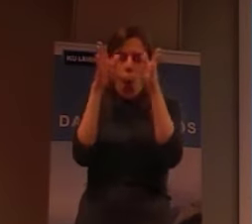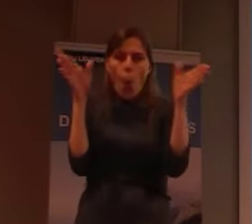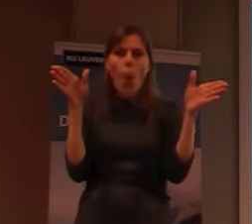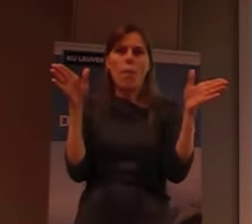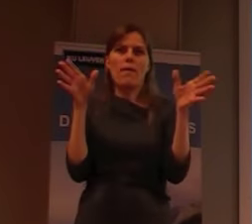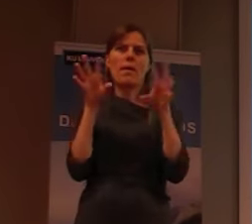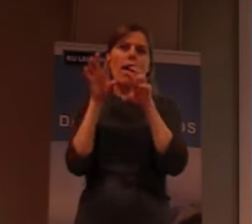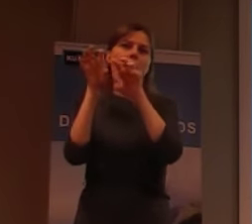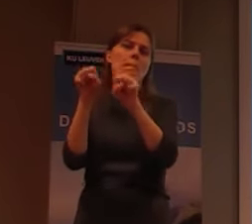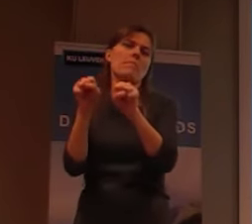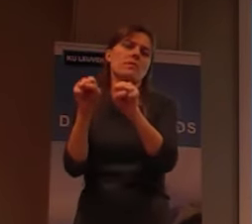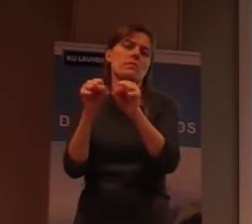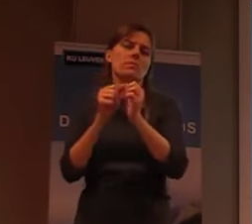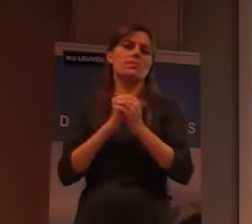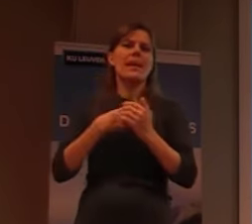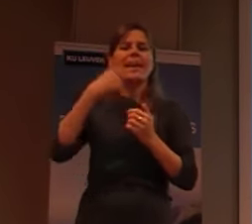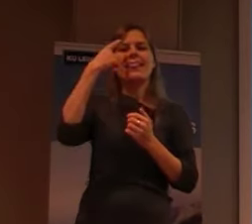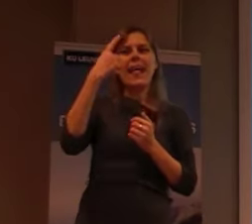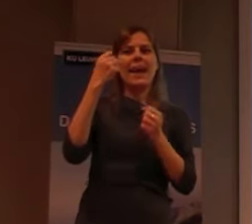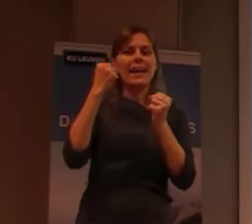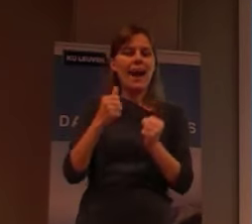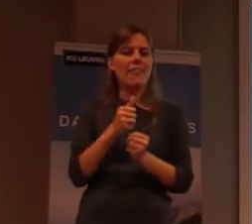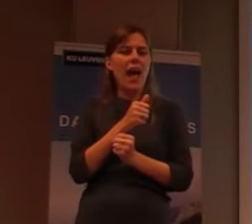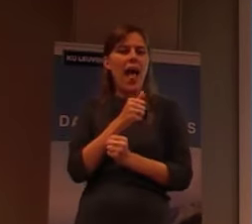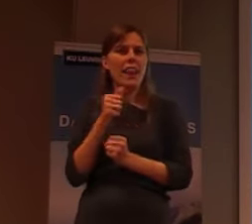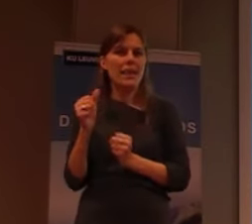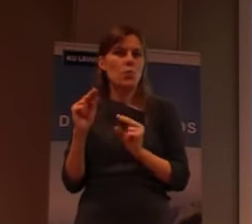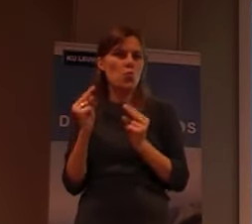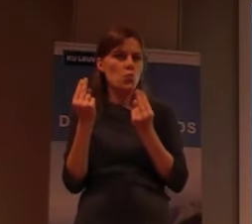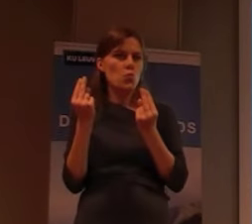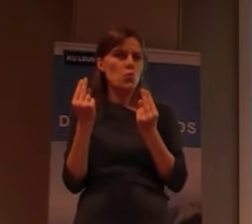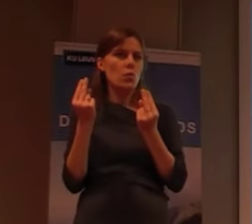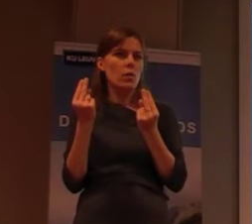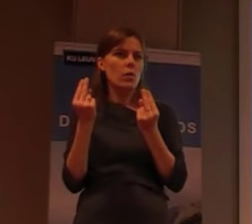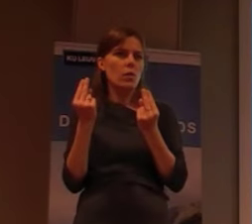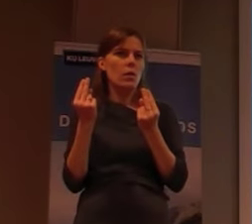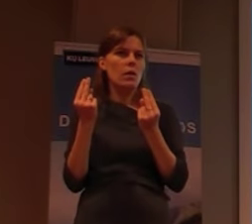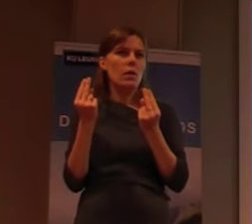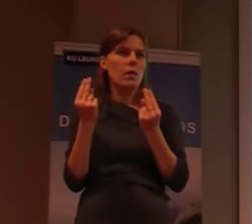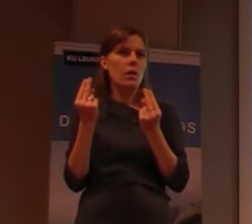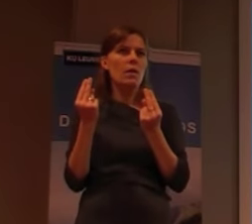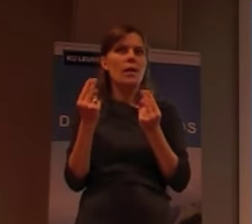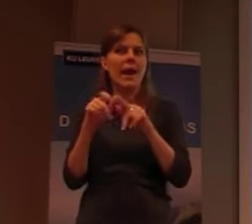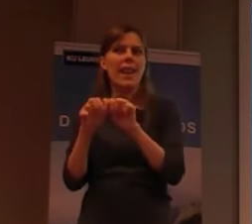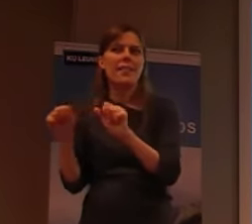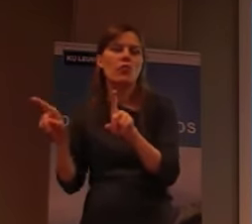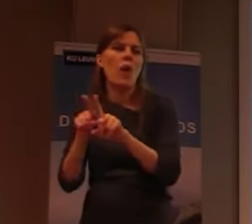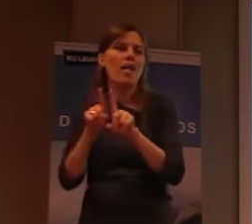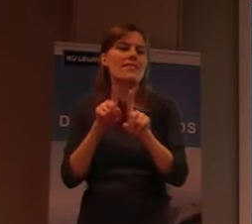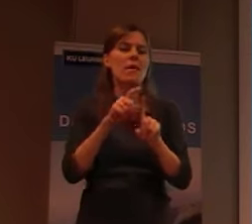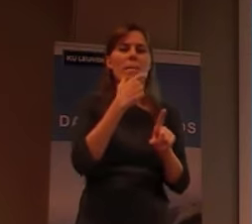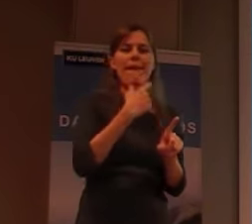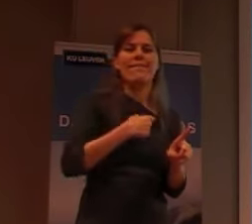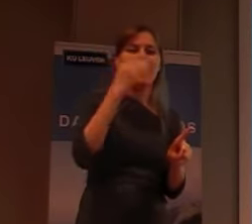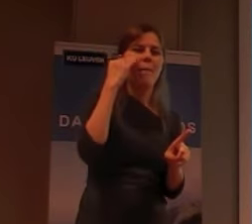En ik denk dat dat eigenlijk alleen kan, door, een aantal dingen, die Pate Damian ook gedaan heeft. Er is eigenlijk